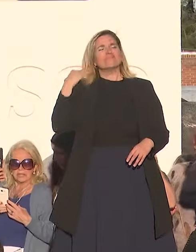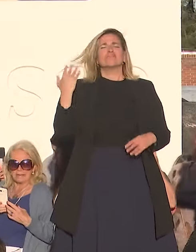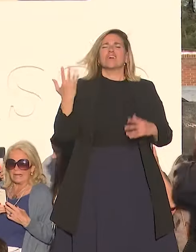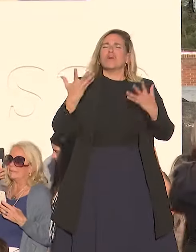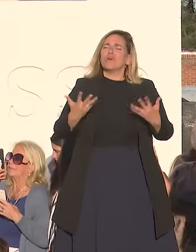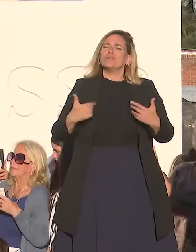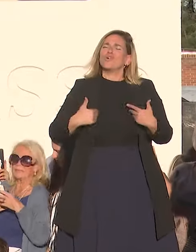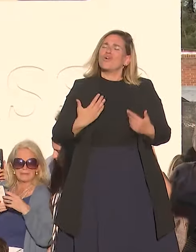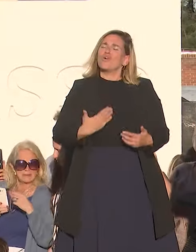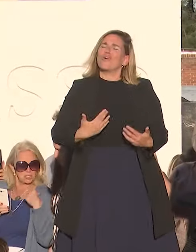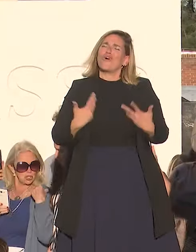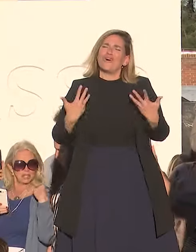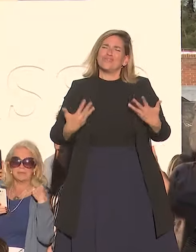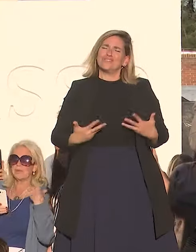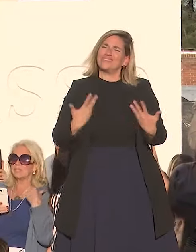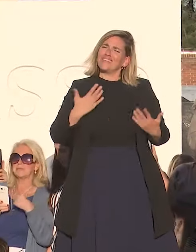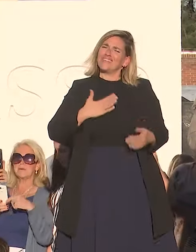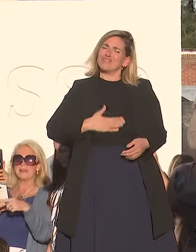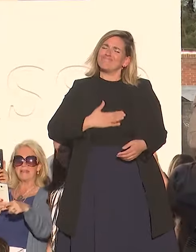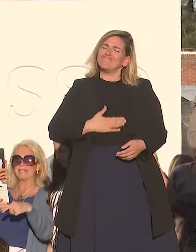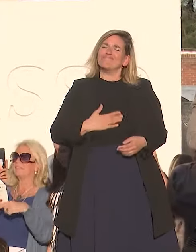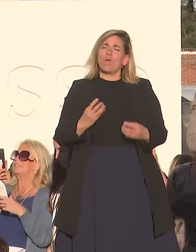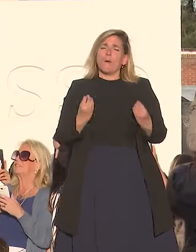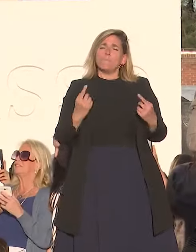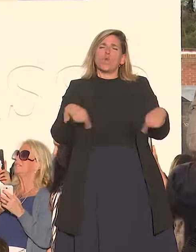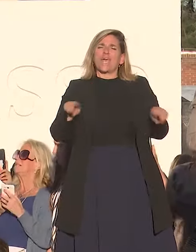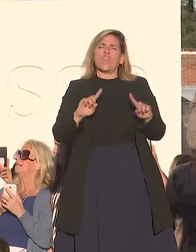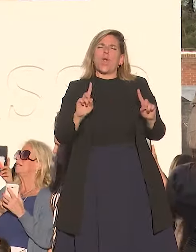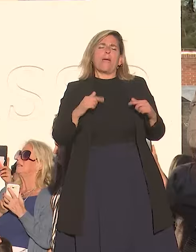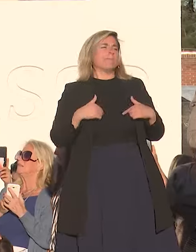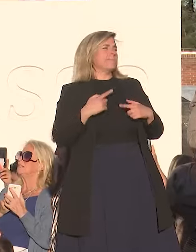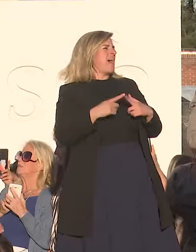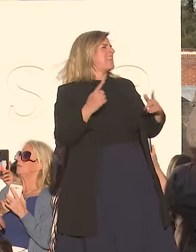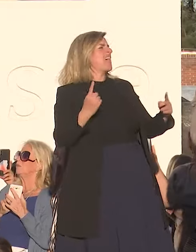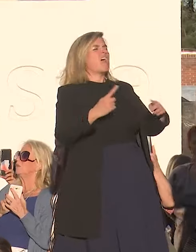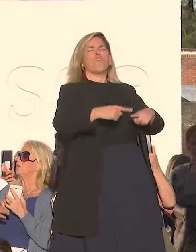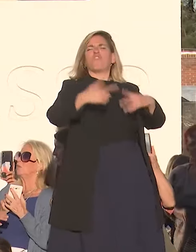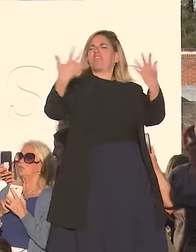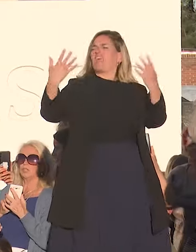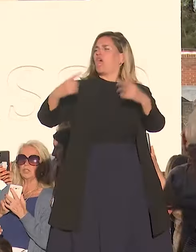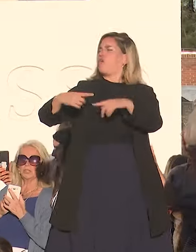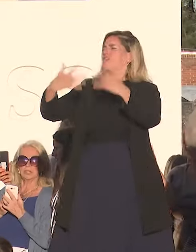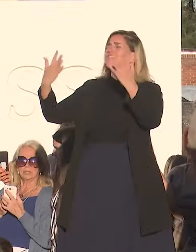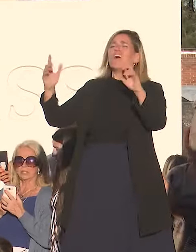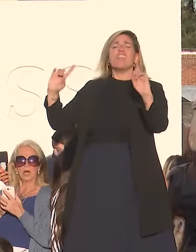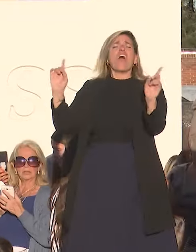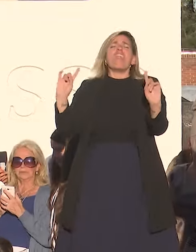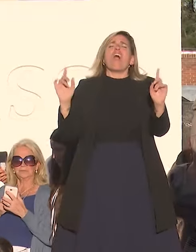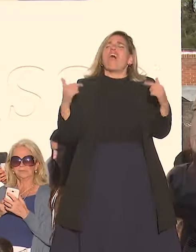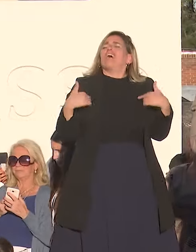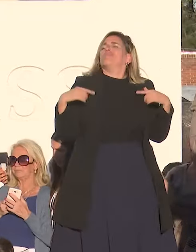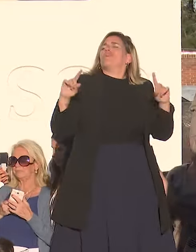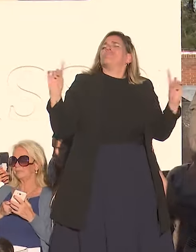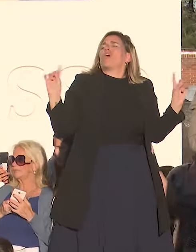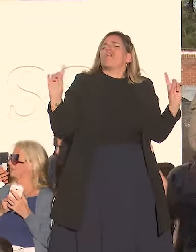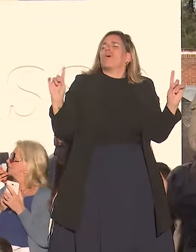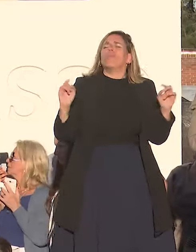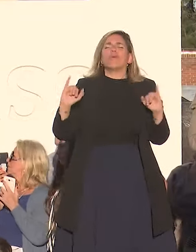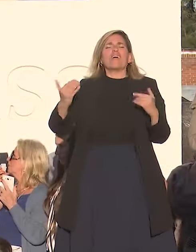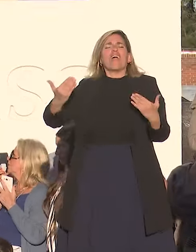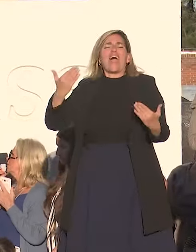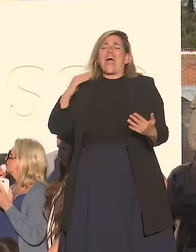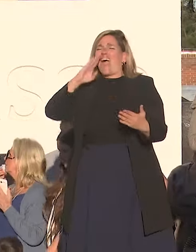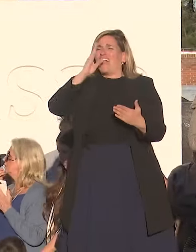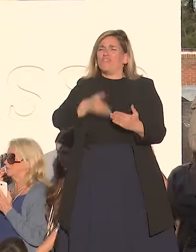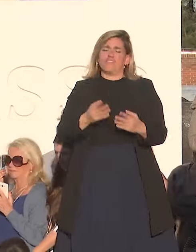con satisfacción porque tampoco va a andar festejando y poniéndose cosas que no son de uno porque